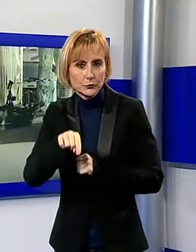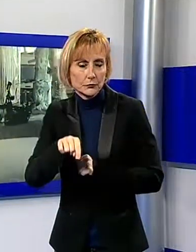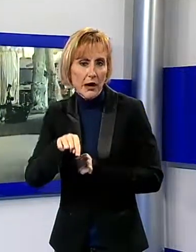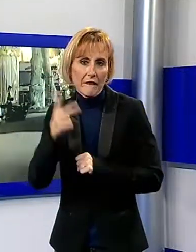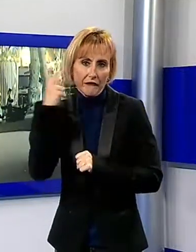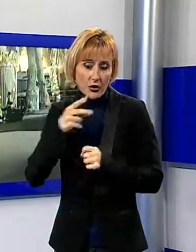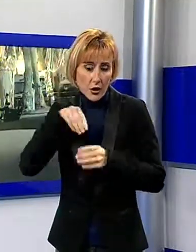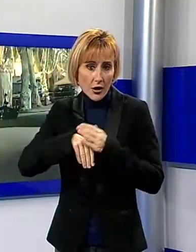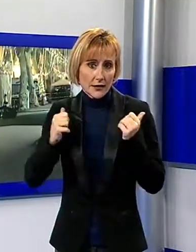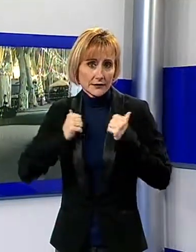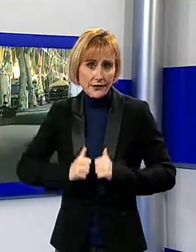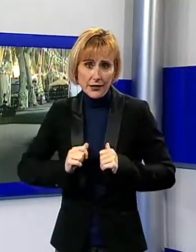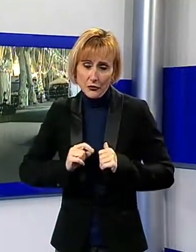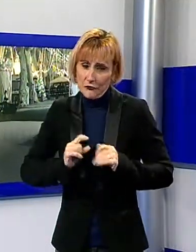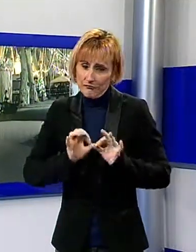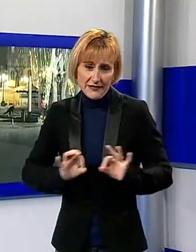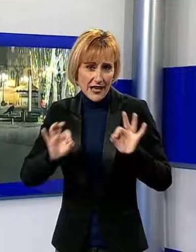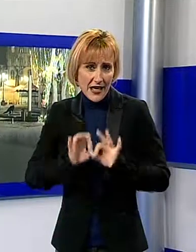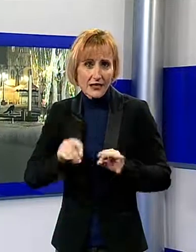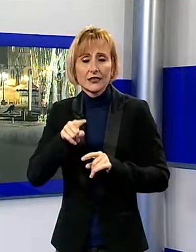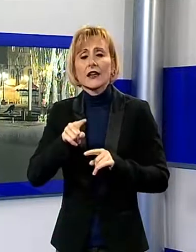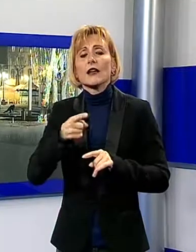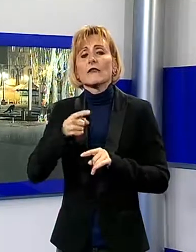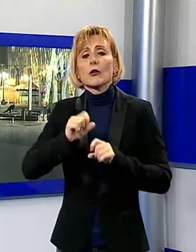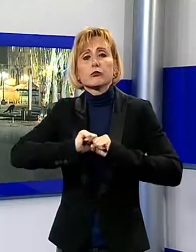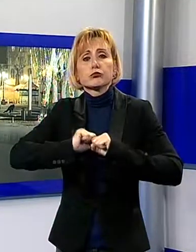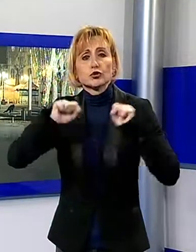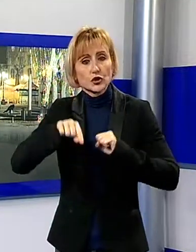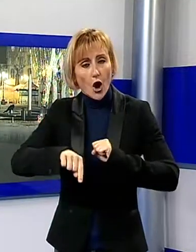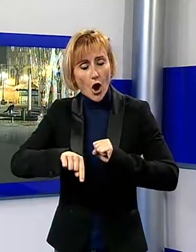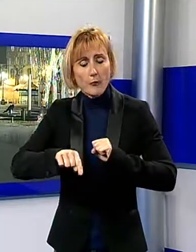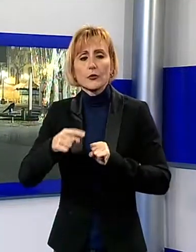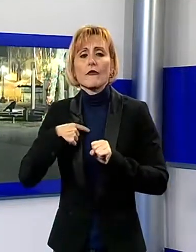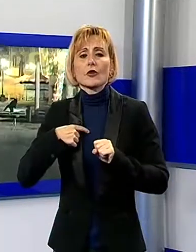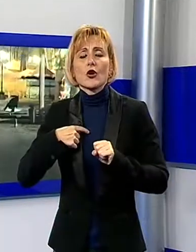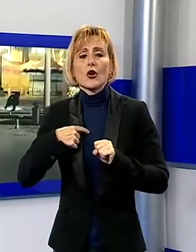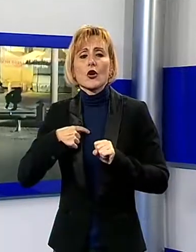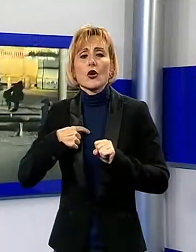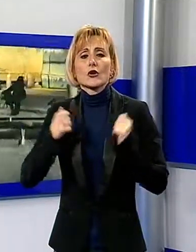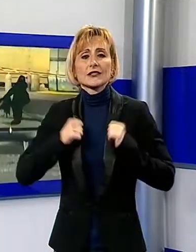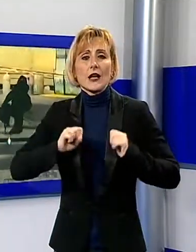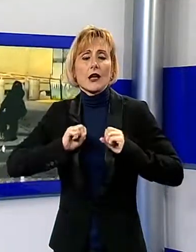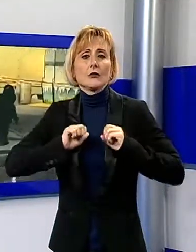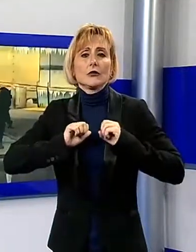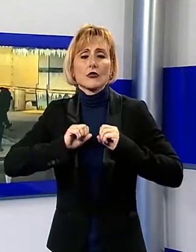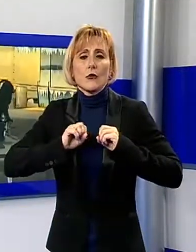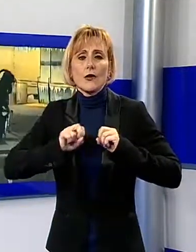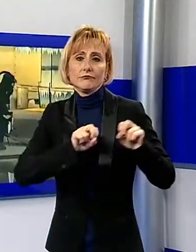A seguito dello scoppio lo zaino è finito in mezzo alla piazza. Poi c'è stato l'ultimo controllo da parte di un artificiere in tuta e casco